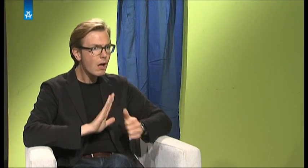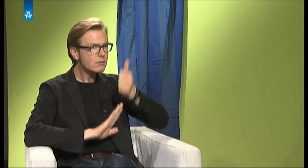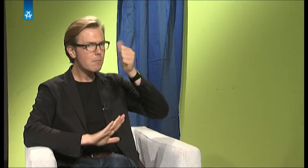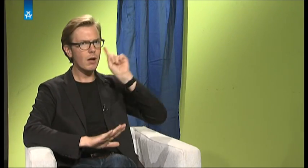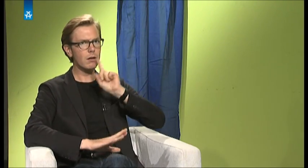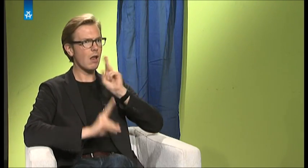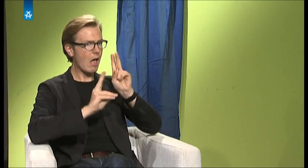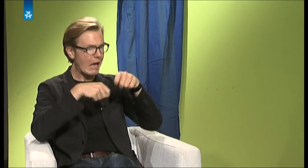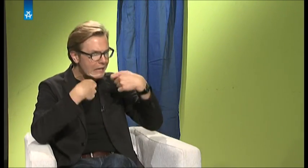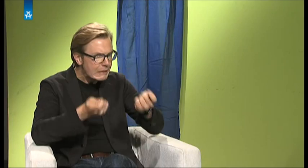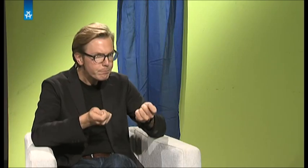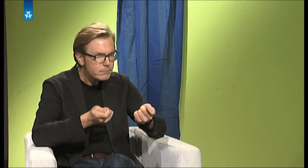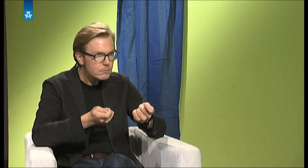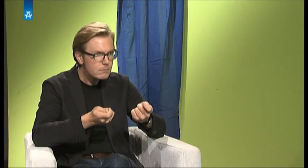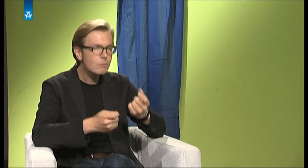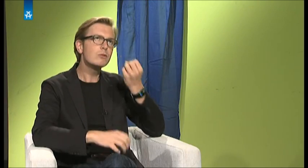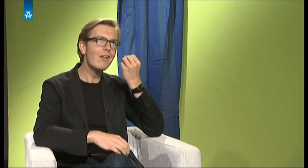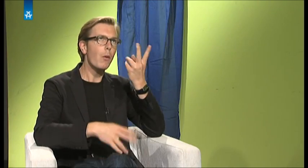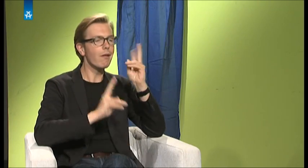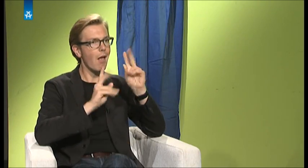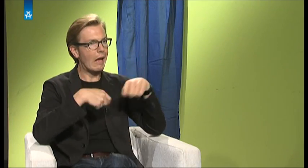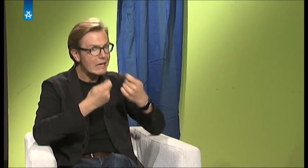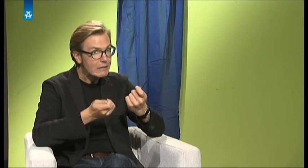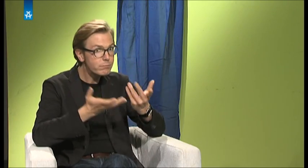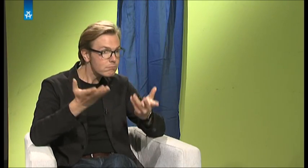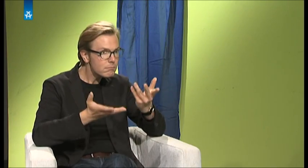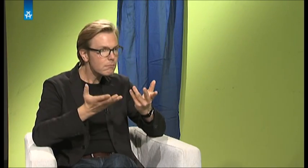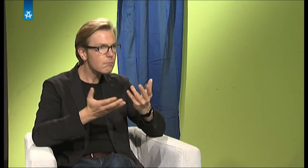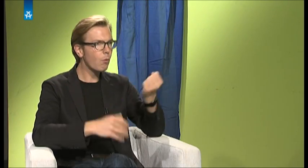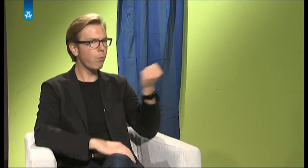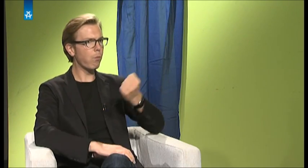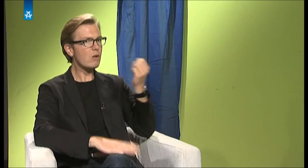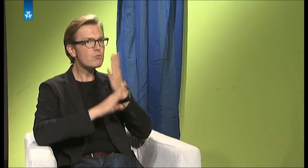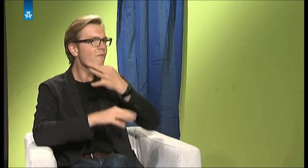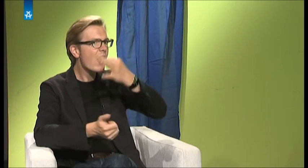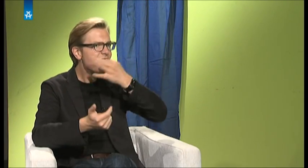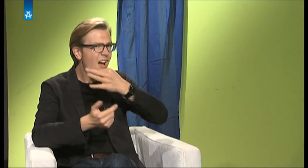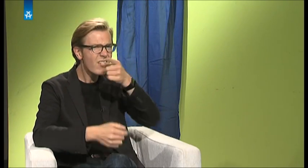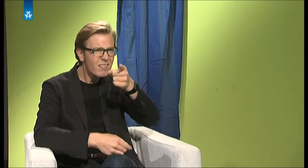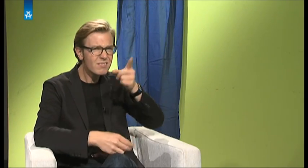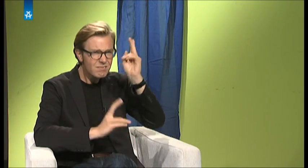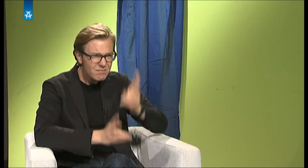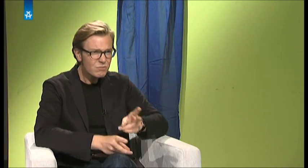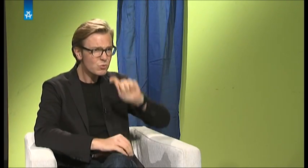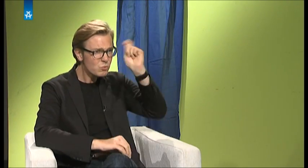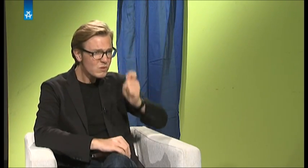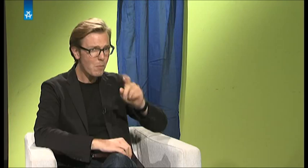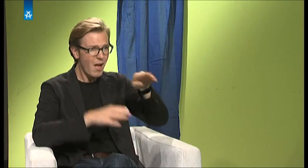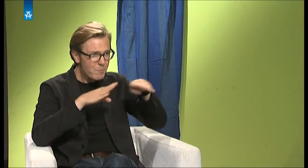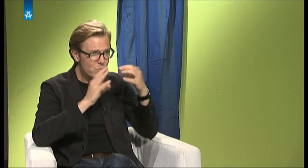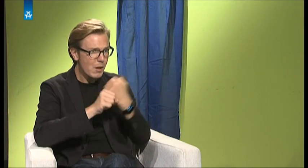erste Mal so, dass ich einen gehörlosen bzw. höhergeschädigten Lehrer hatte und wir hatten ganz viele Fragen oder ich hatte auch ganz viele Fragen. Ich habe ihn gefragt,